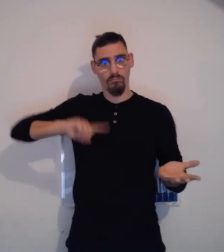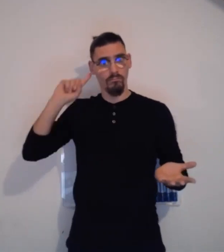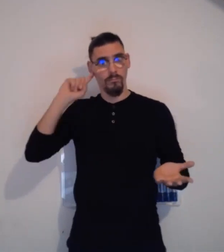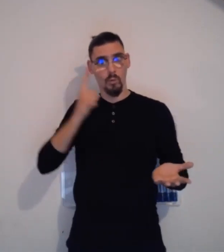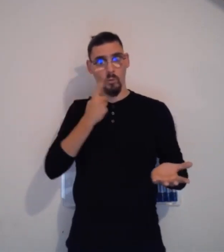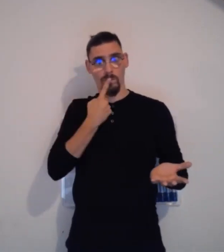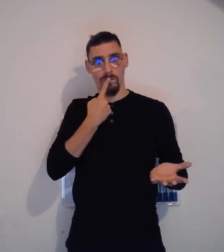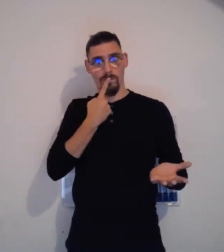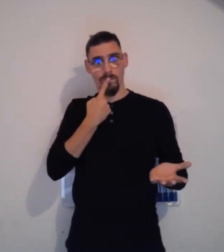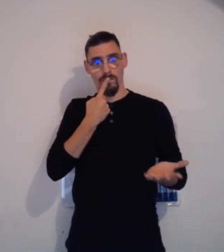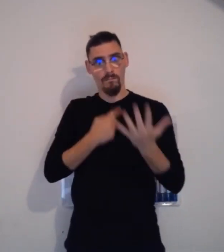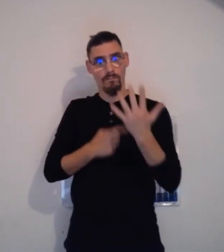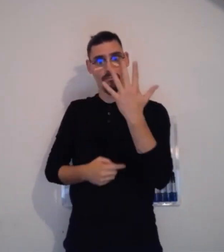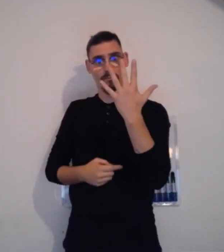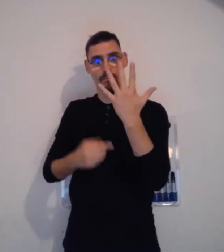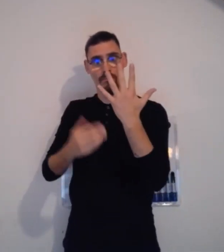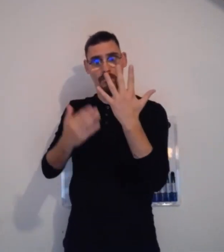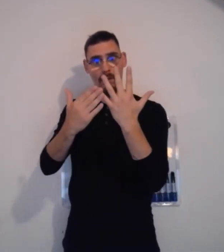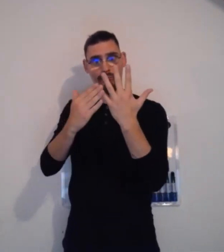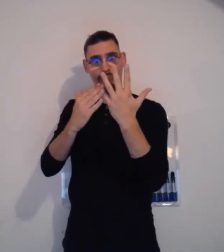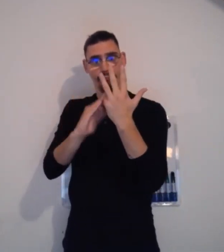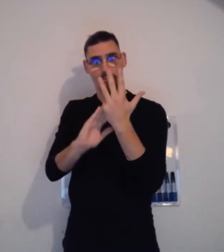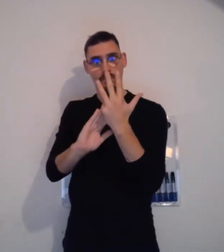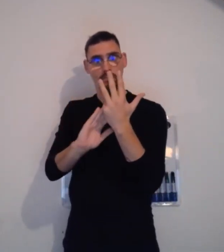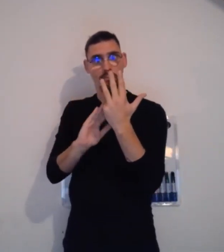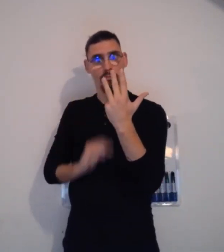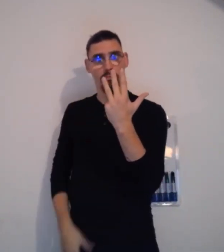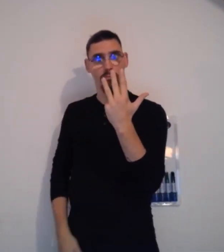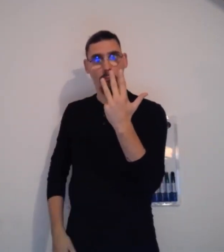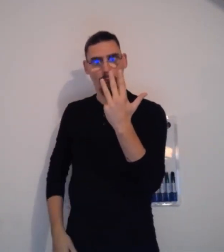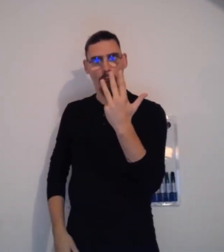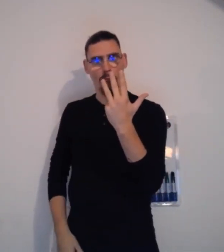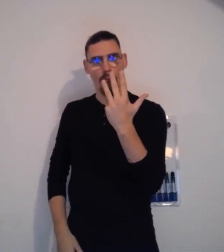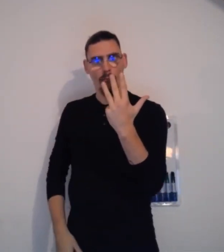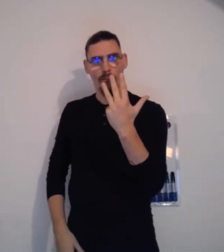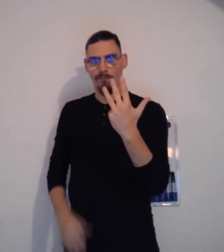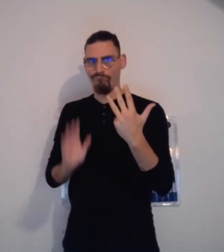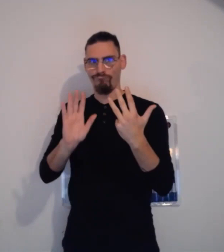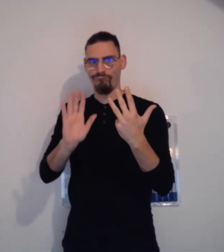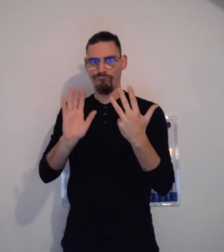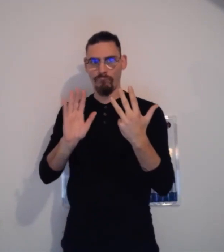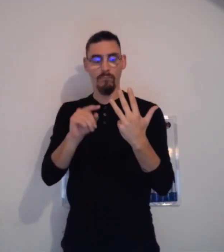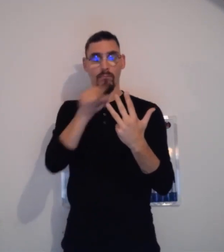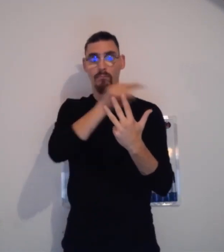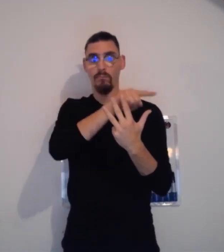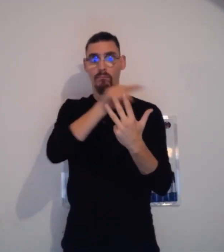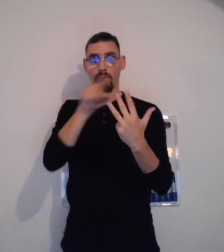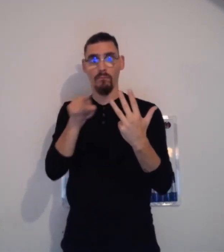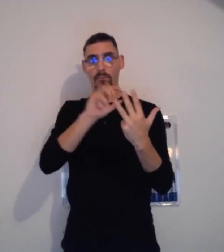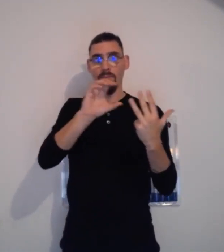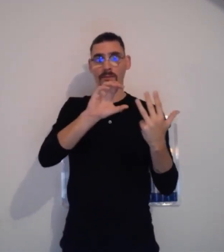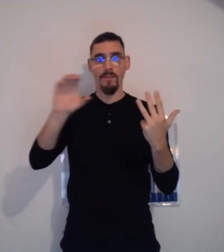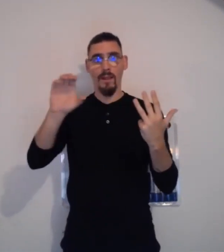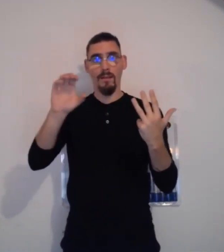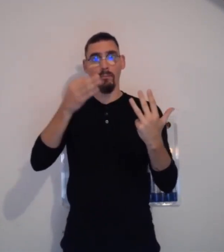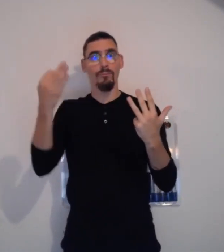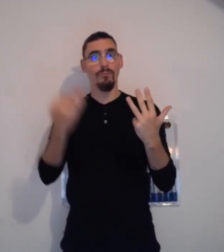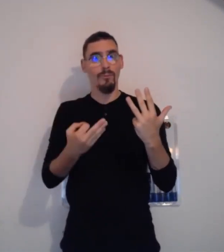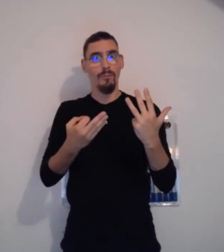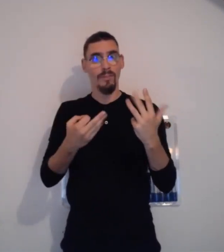Eh bien, nous, les personnes sourdes, c'est vrai que nous n'avons pas ces cinq sens, il nous en reste plus que quatre. Mais du